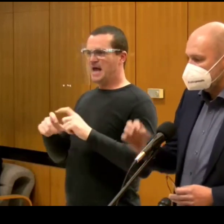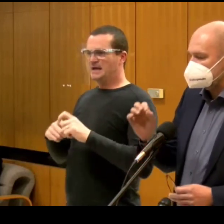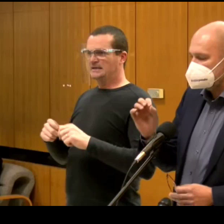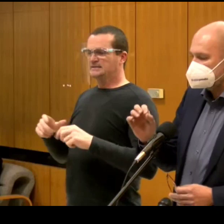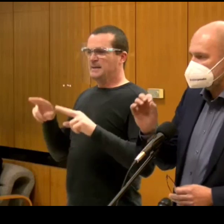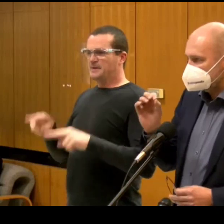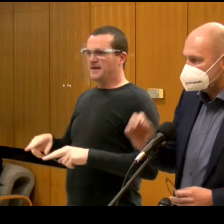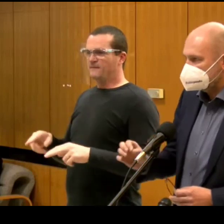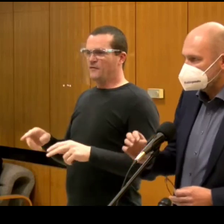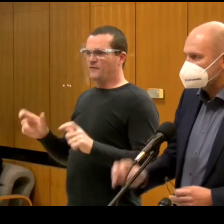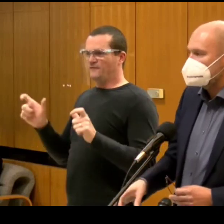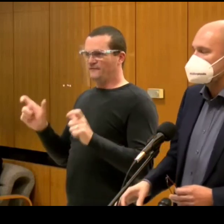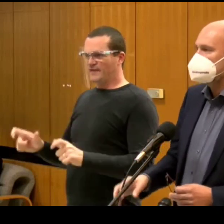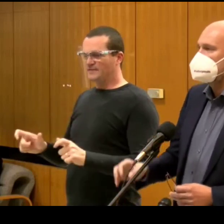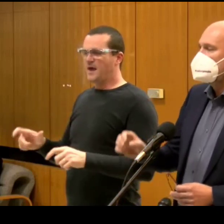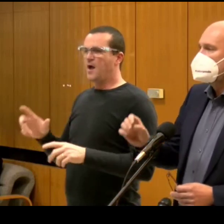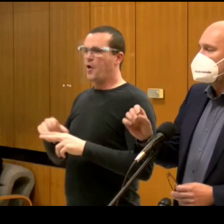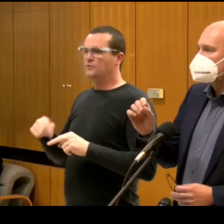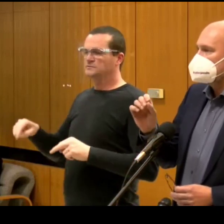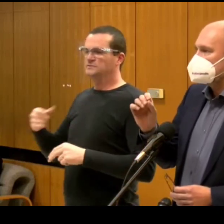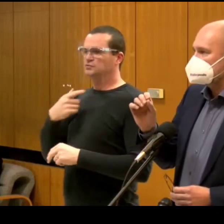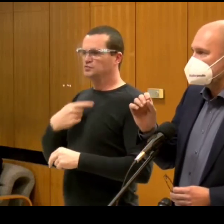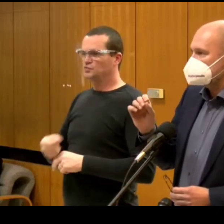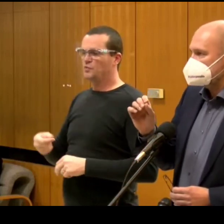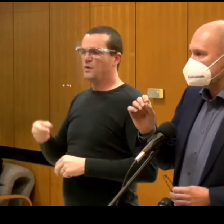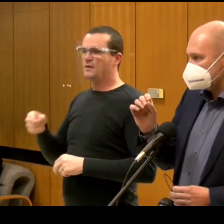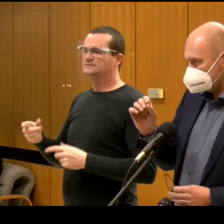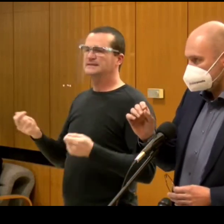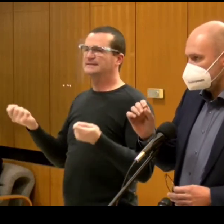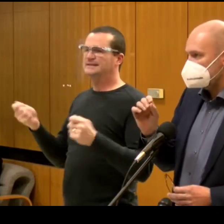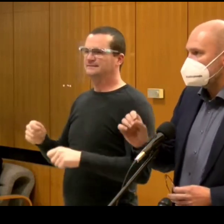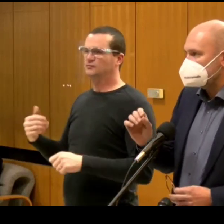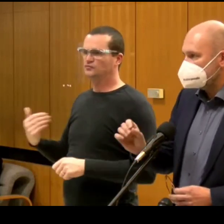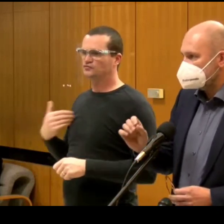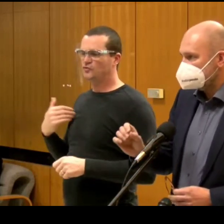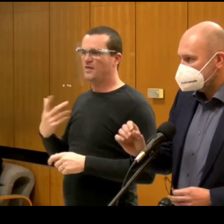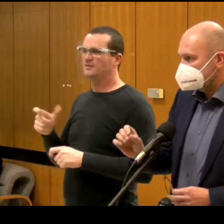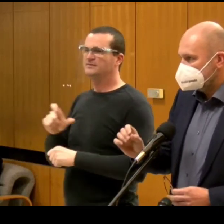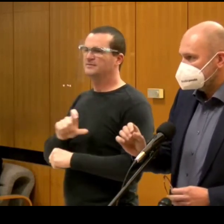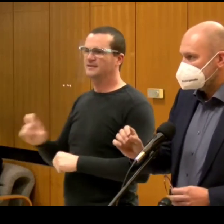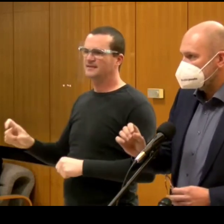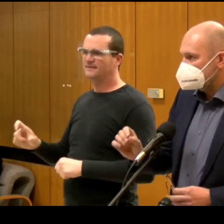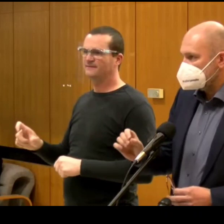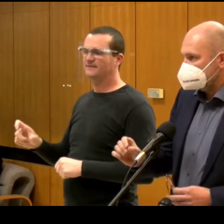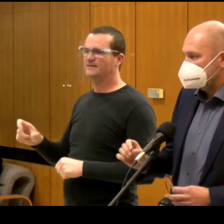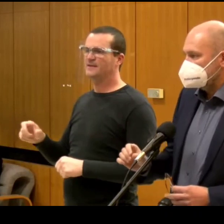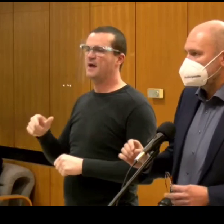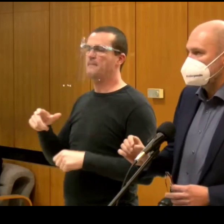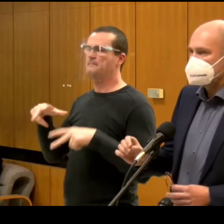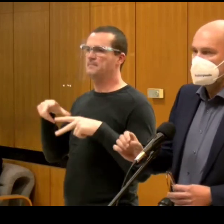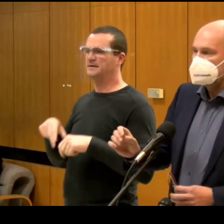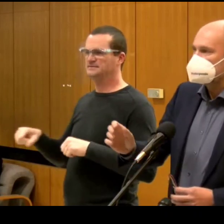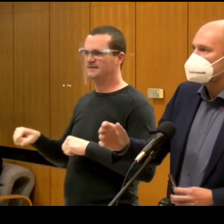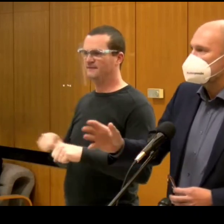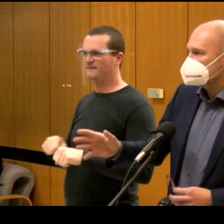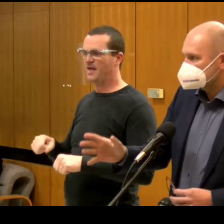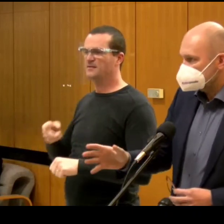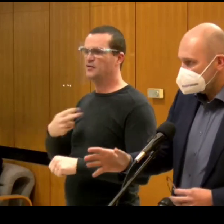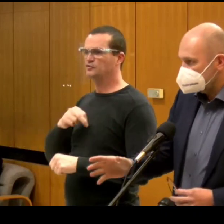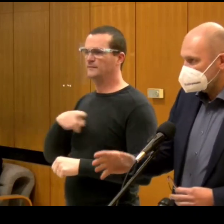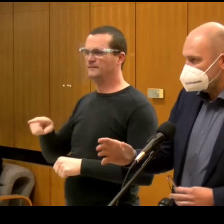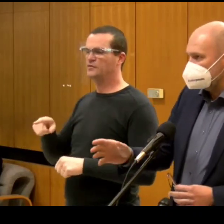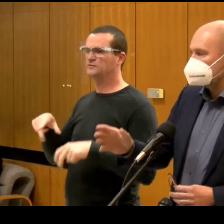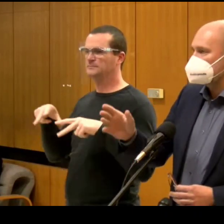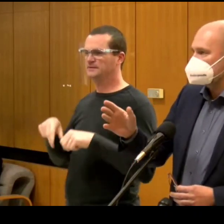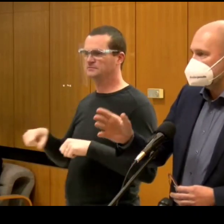VETA. Ostatní by s tým aj boli, súhlasili toto, že sa nezatvárajú školy. Nie je vina premiéra, alebo zodpovednosť